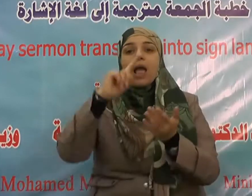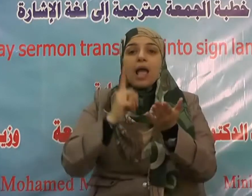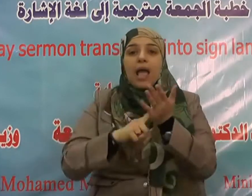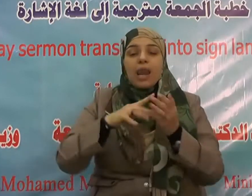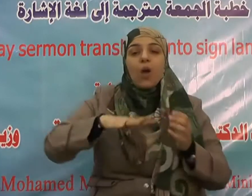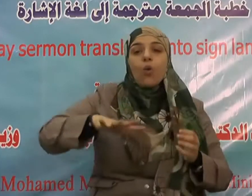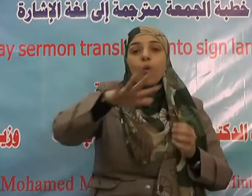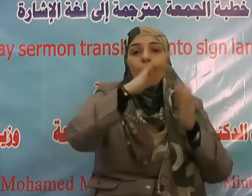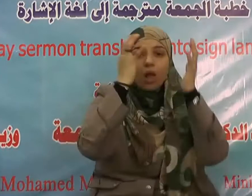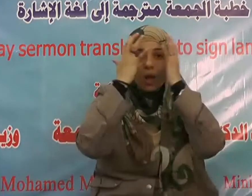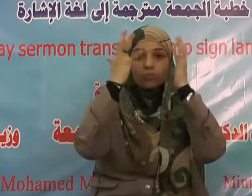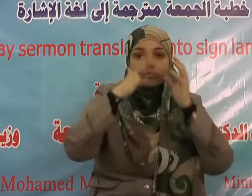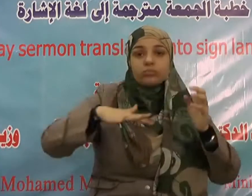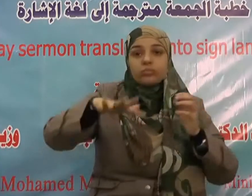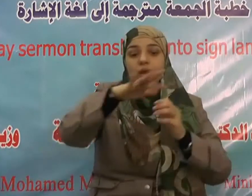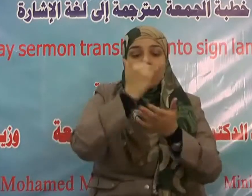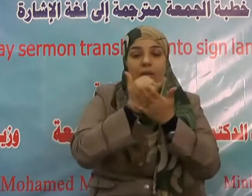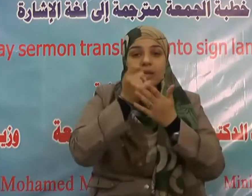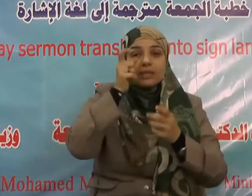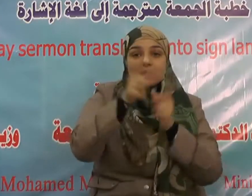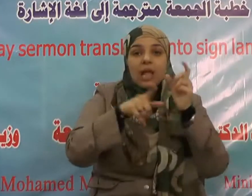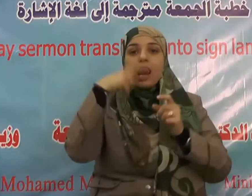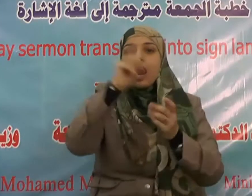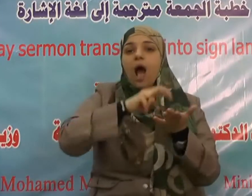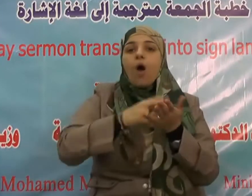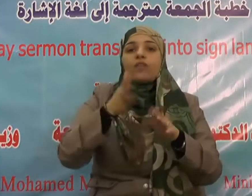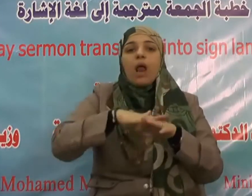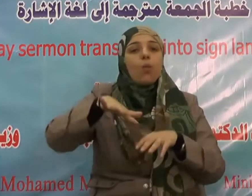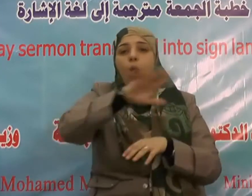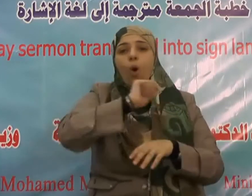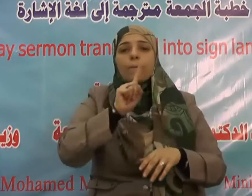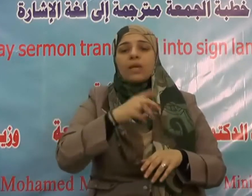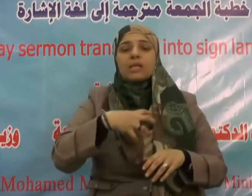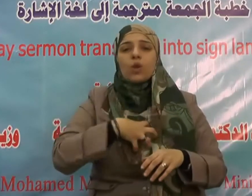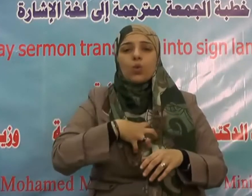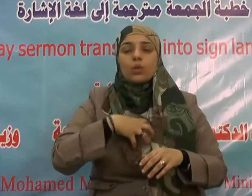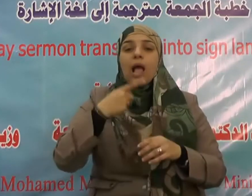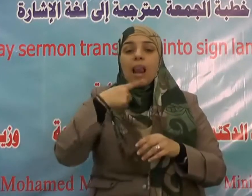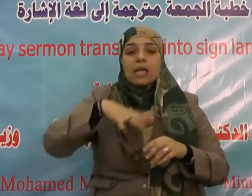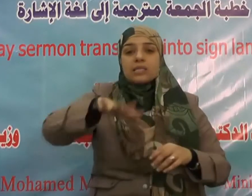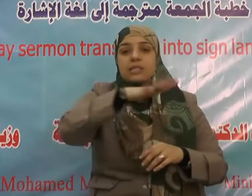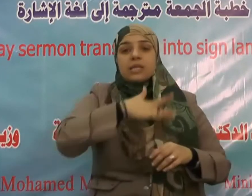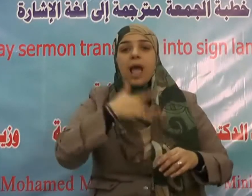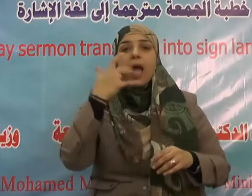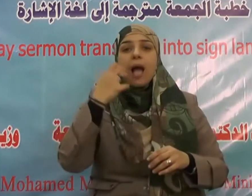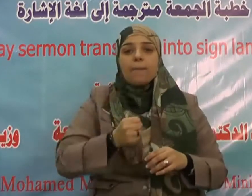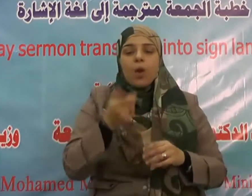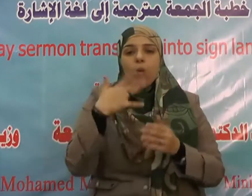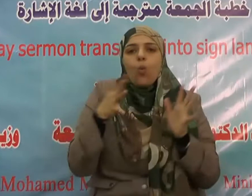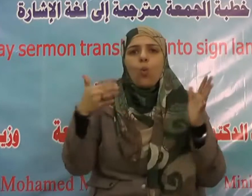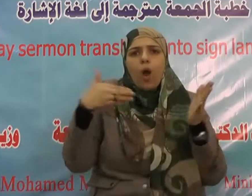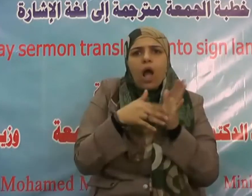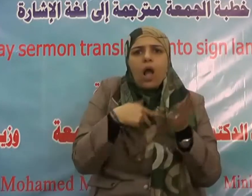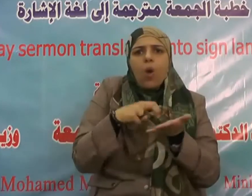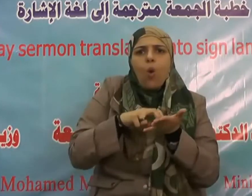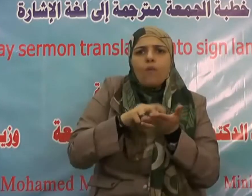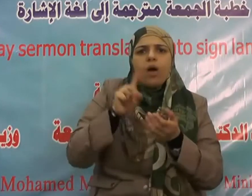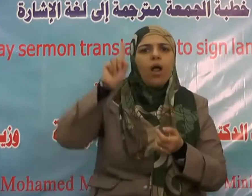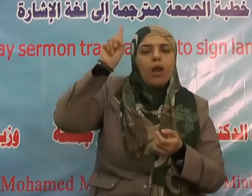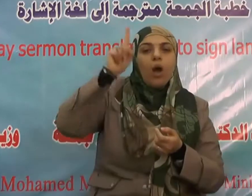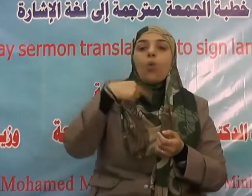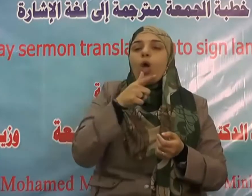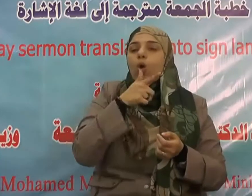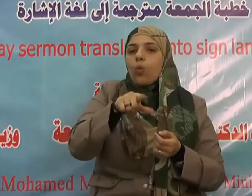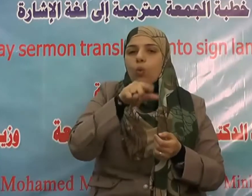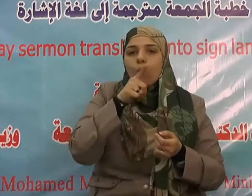رضوان الله والله ذو فضل عظيم ومن ثمرات الإيمان أن يغرس الله